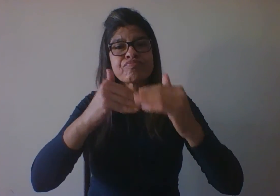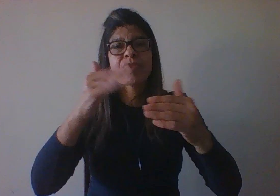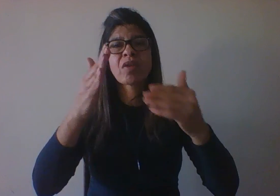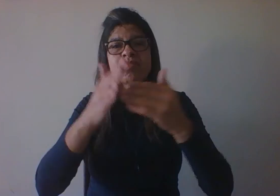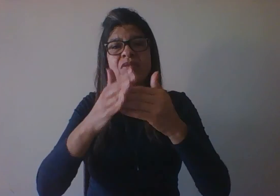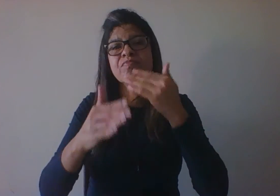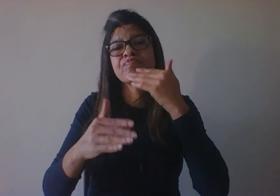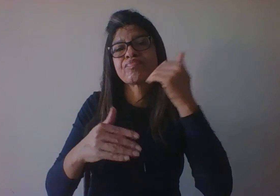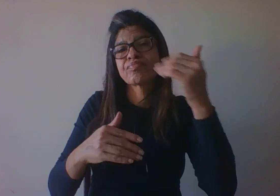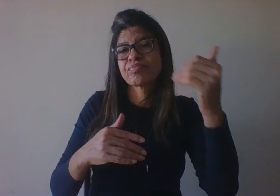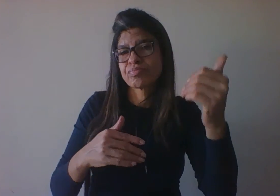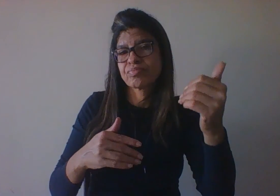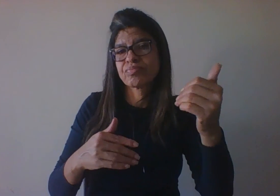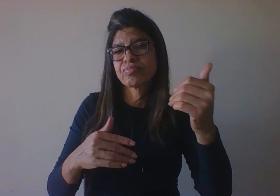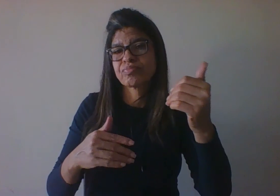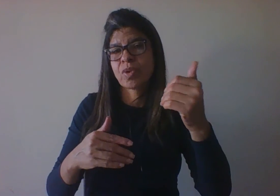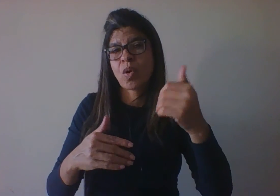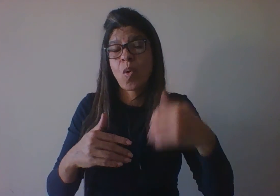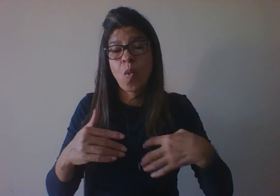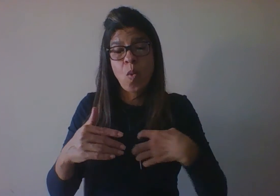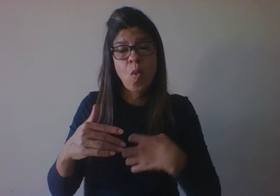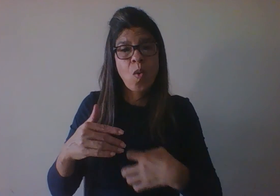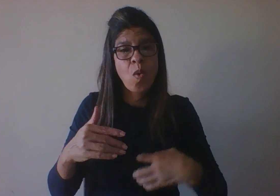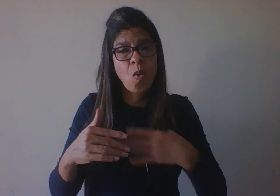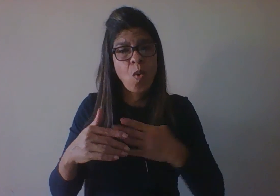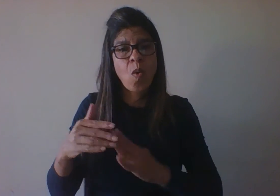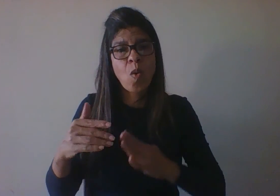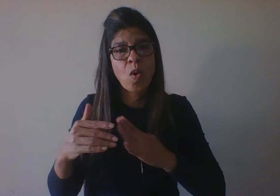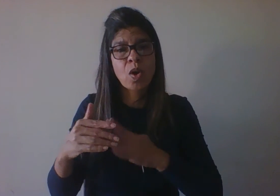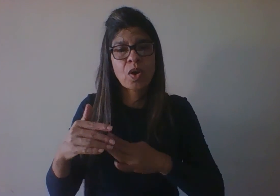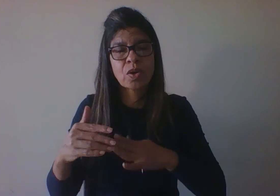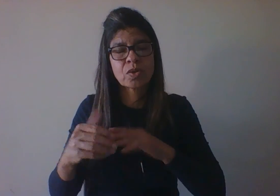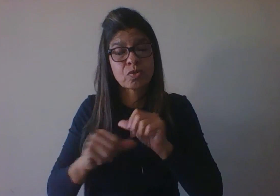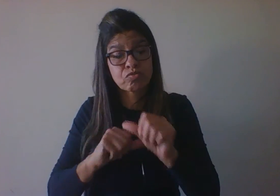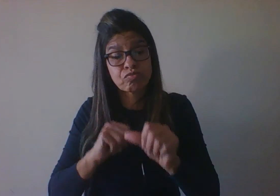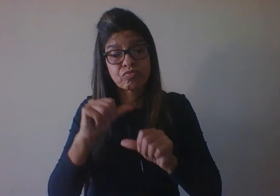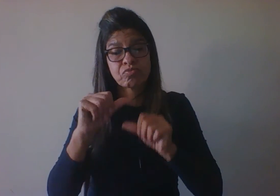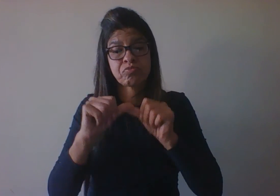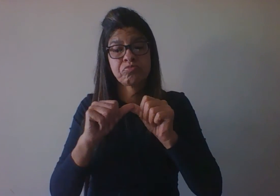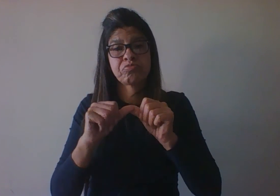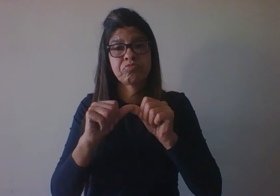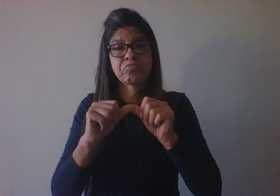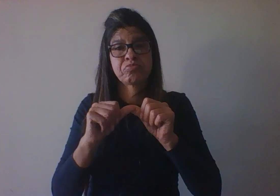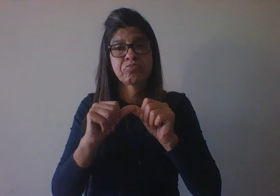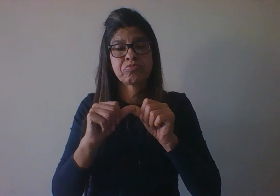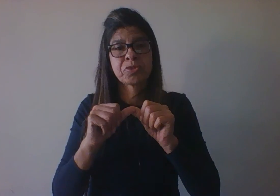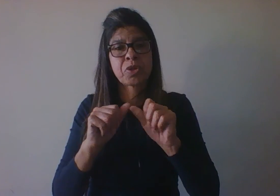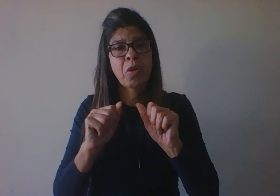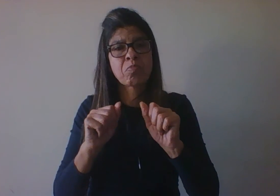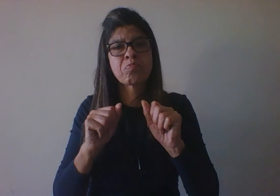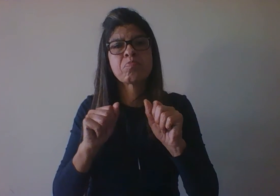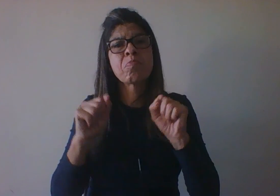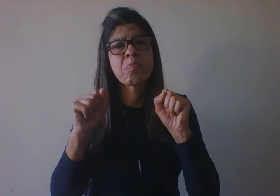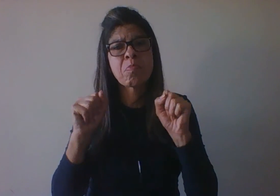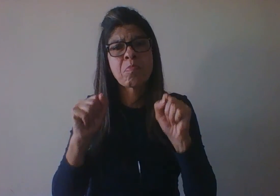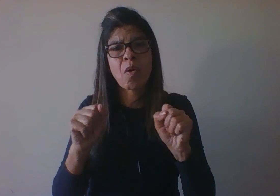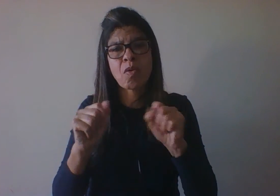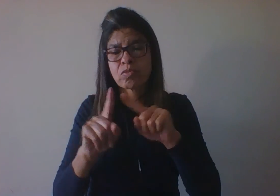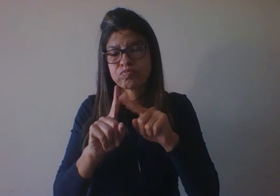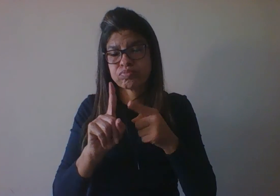torna maduro, ele se torna apto a gerar uma nova vida, então, que se torna maduro do ponto de vista sexual